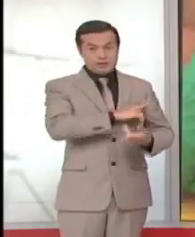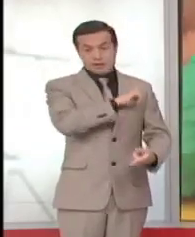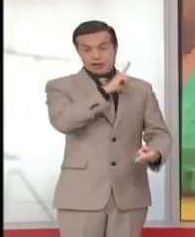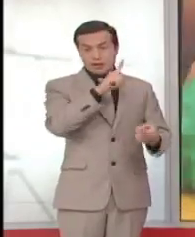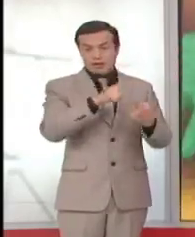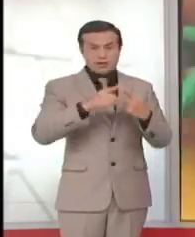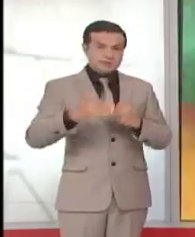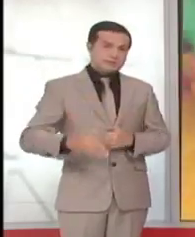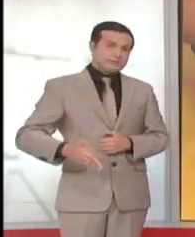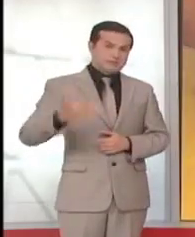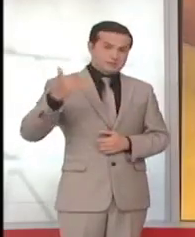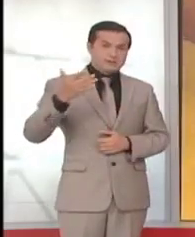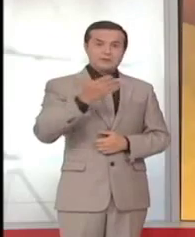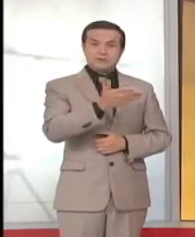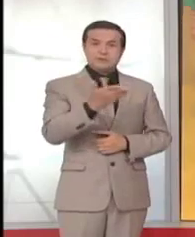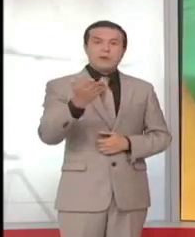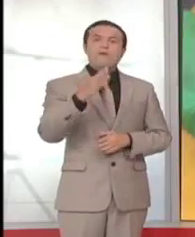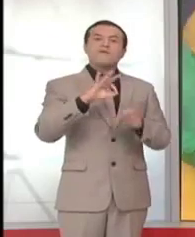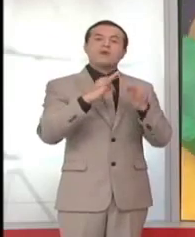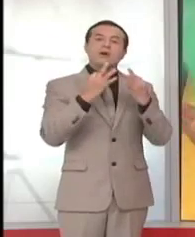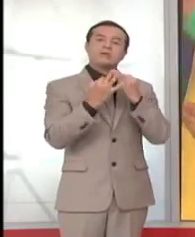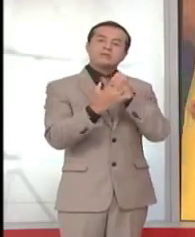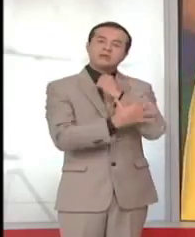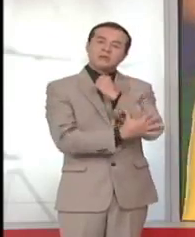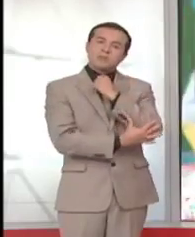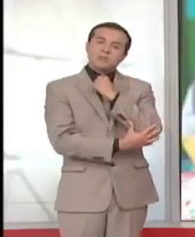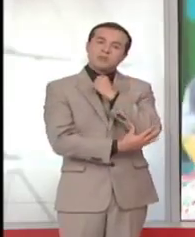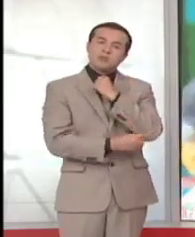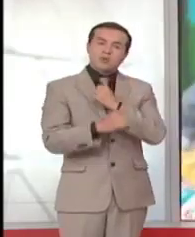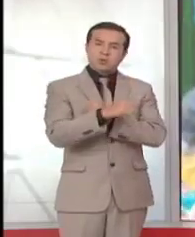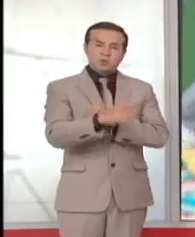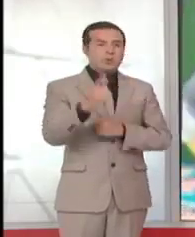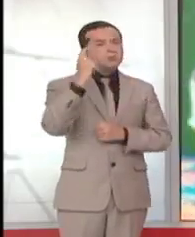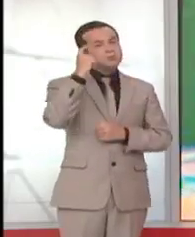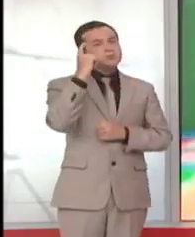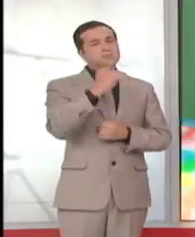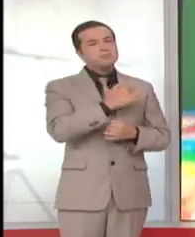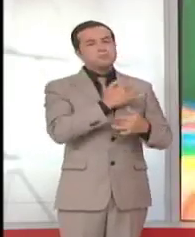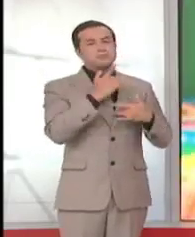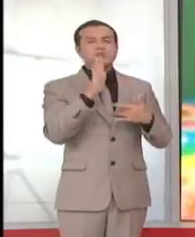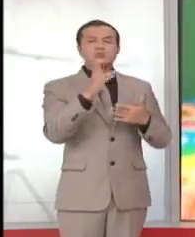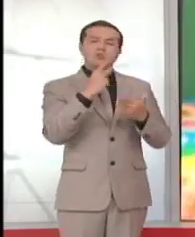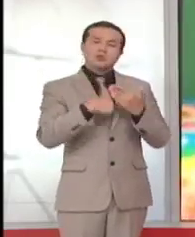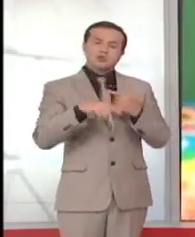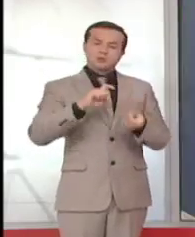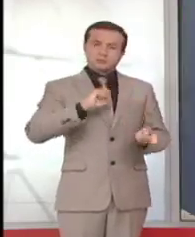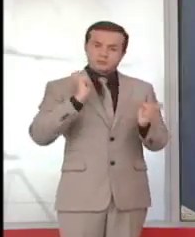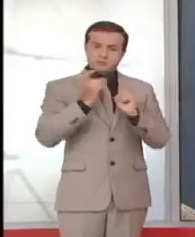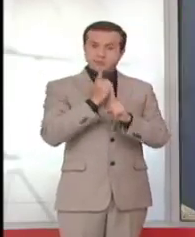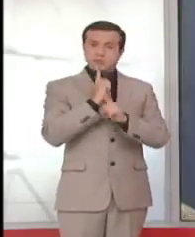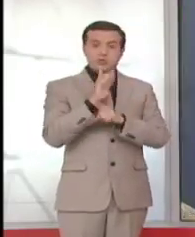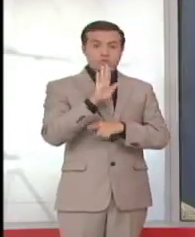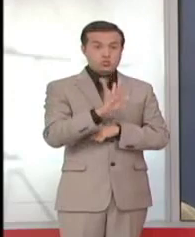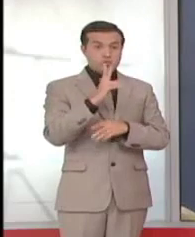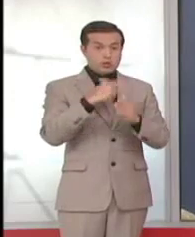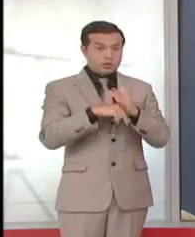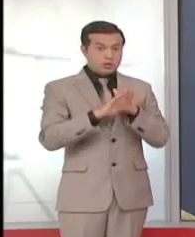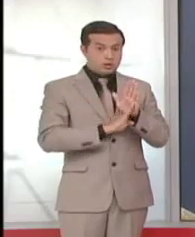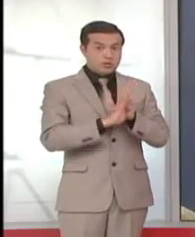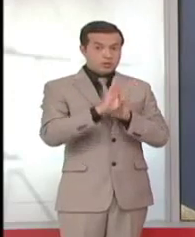de beneficiarios provienen de familias de escasos recursos que ven con esperanza la evolución de sus hijos. Su desarrollo ha sido mucho mejor con las terapias.